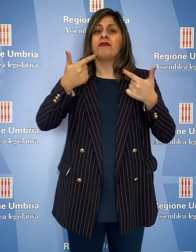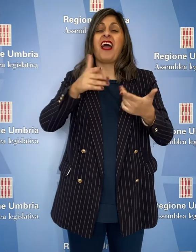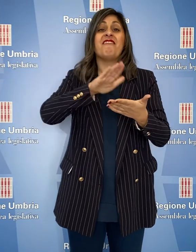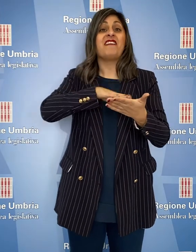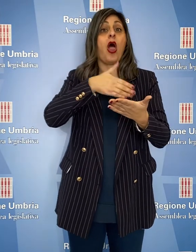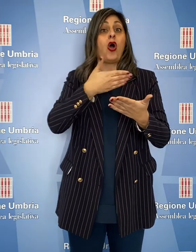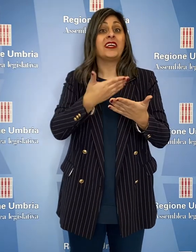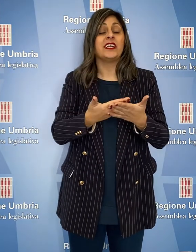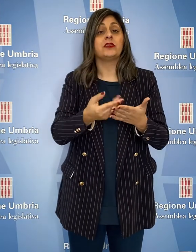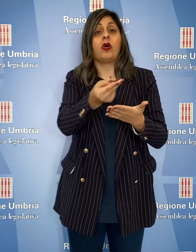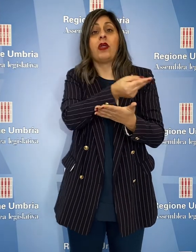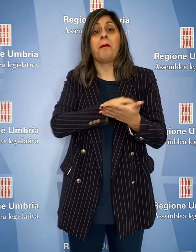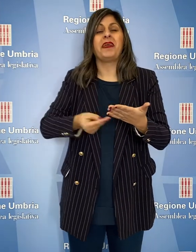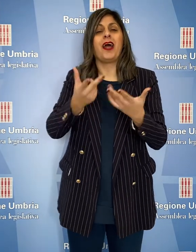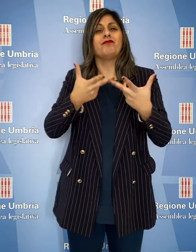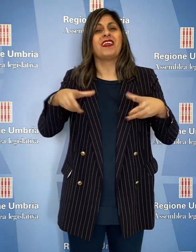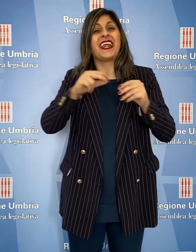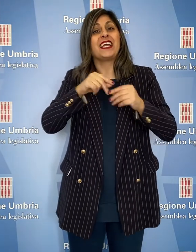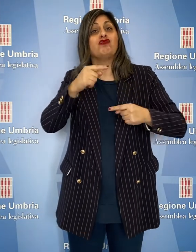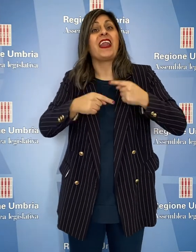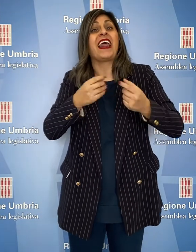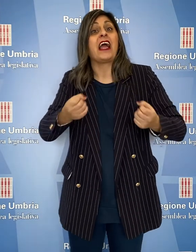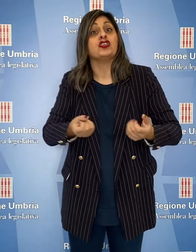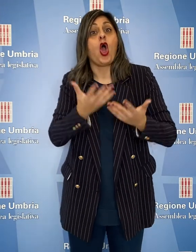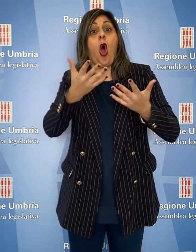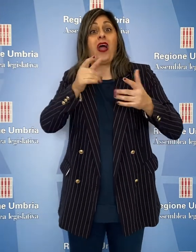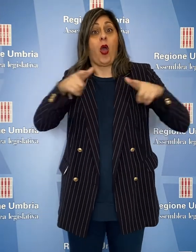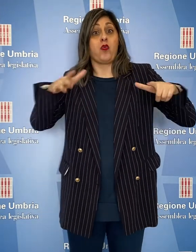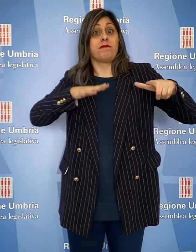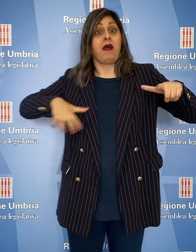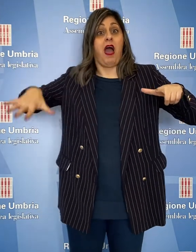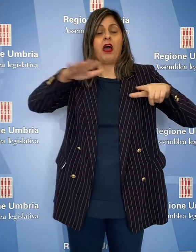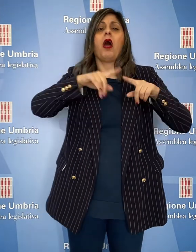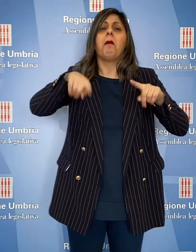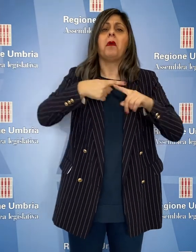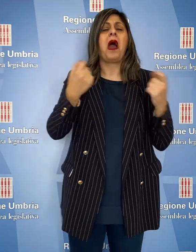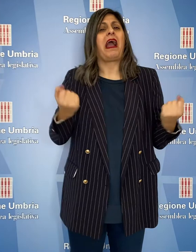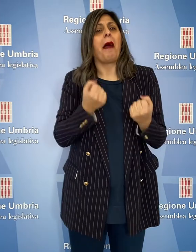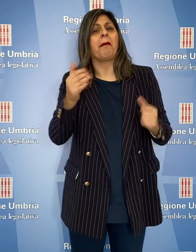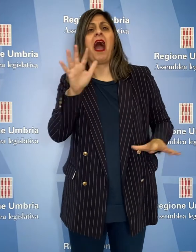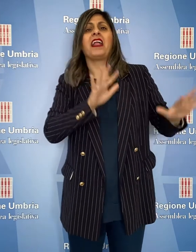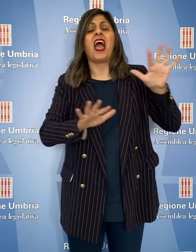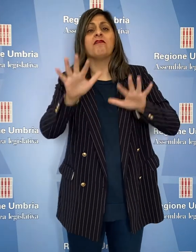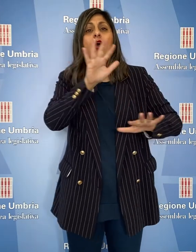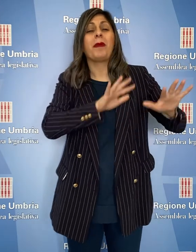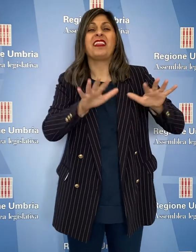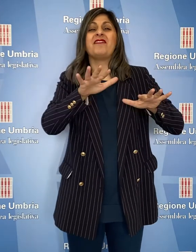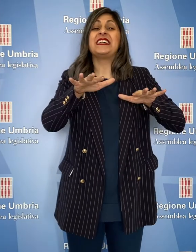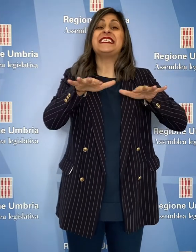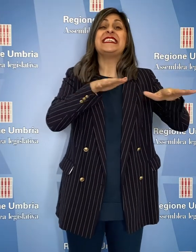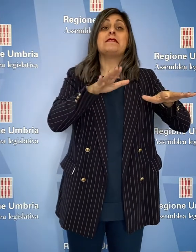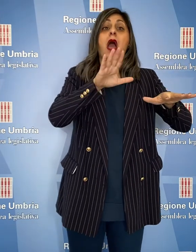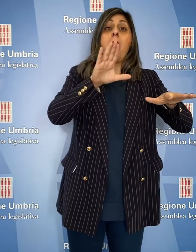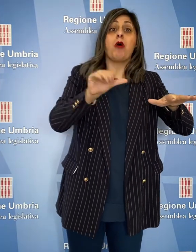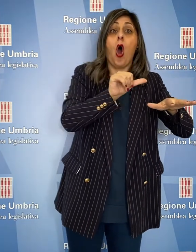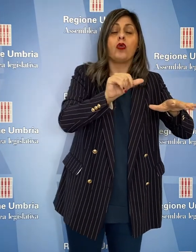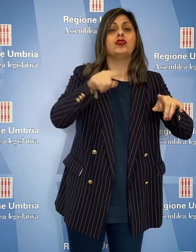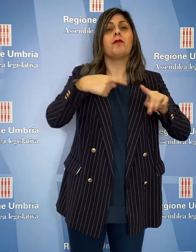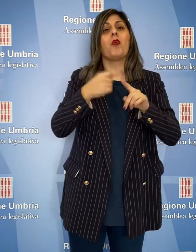comunali, valorizzazione del piano di rigenerazione urbana e campagna informativa su